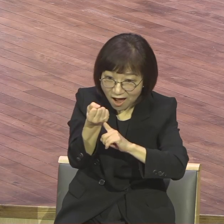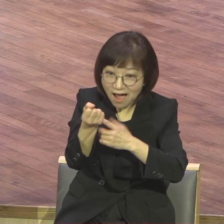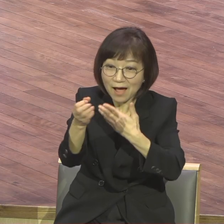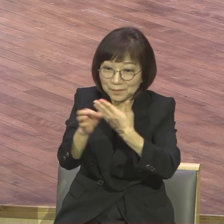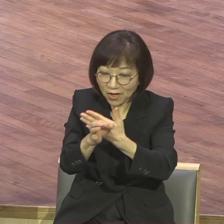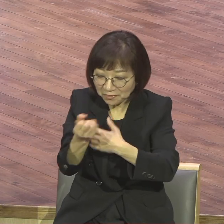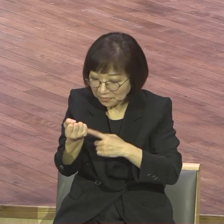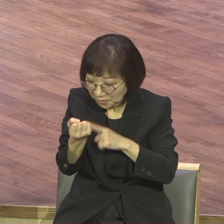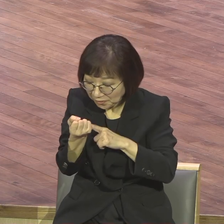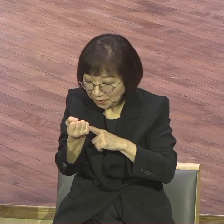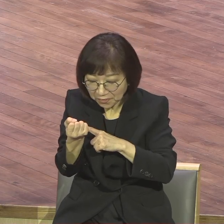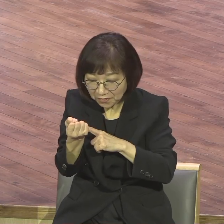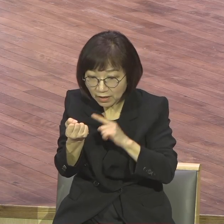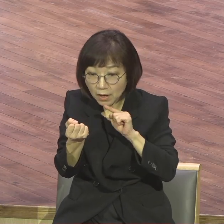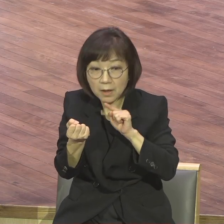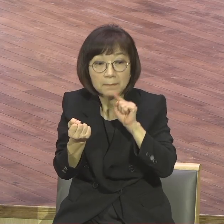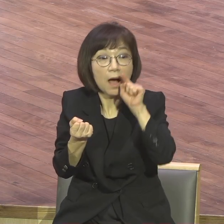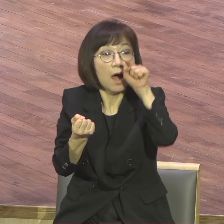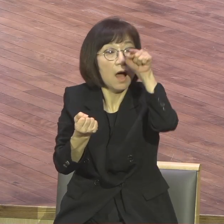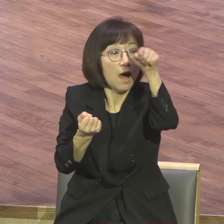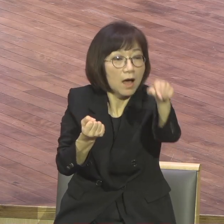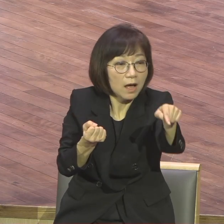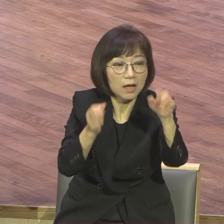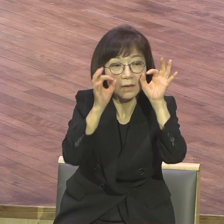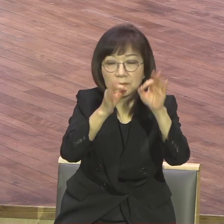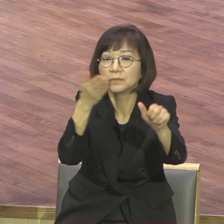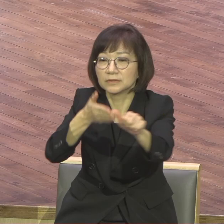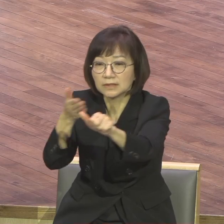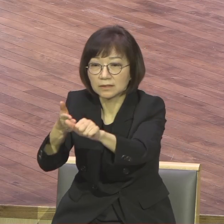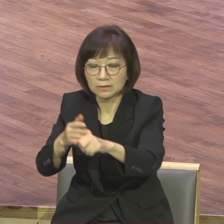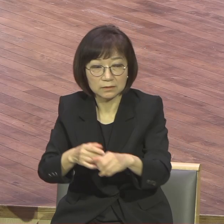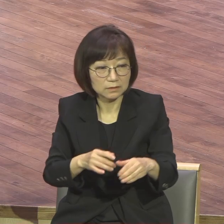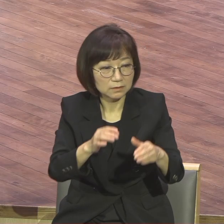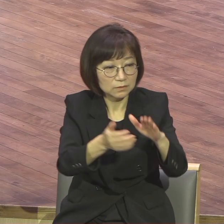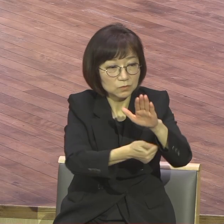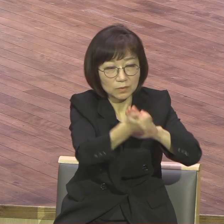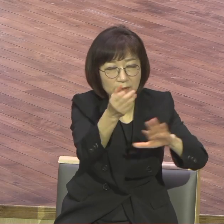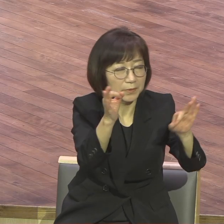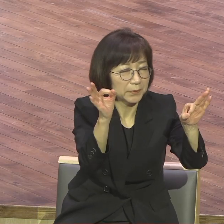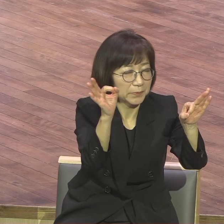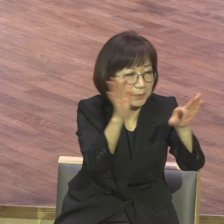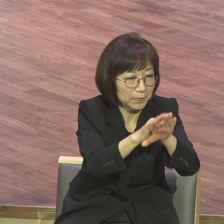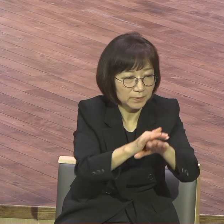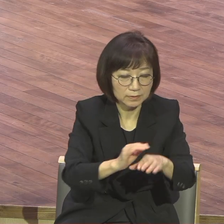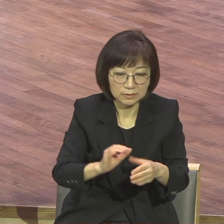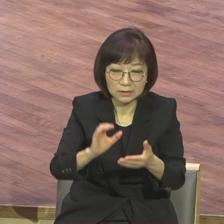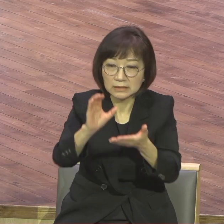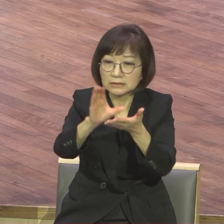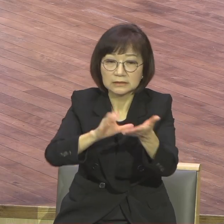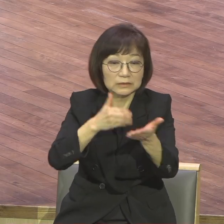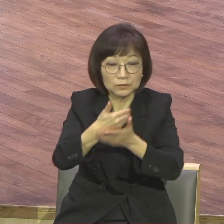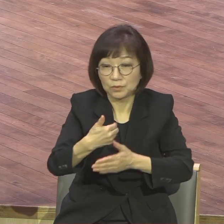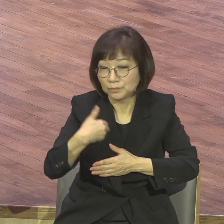아직도 소망을 상실한 제 그리도 밖에 있는 사람들 밖에 있는 사람들